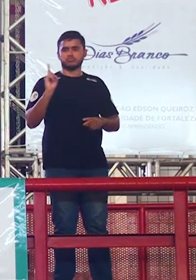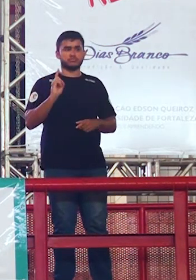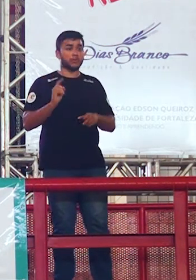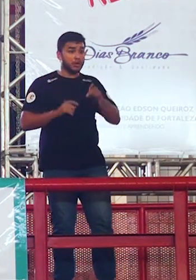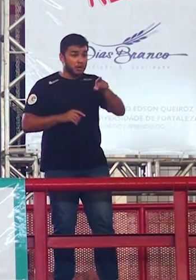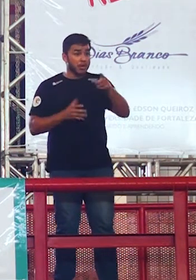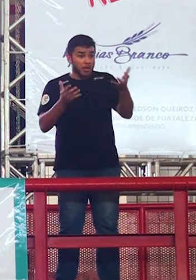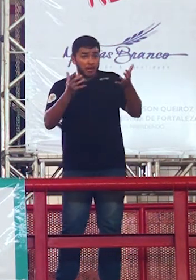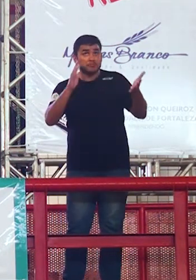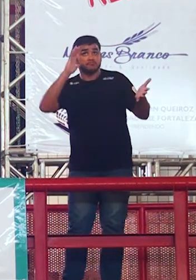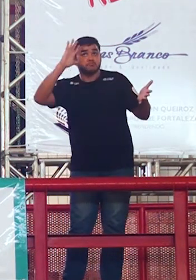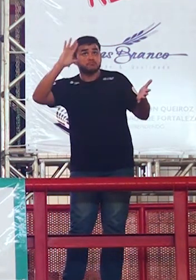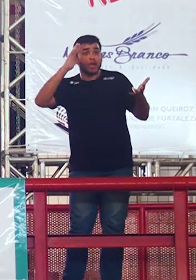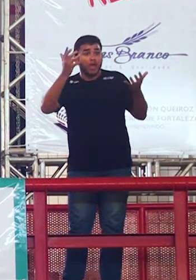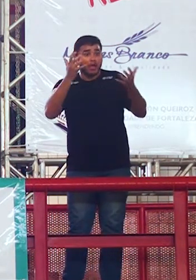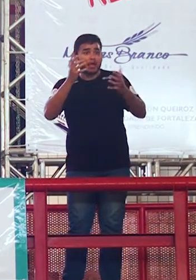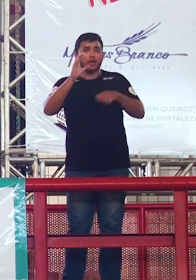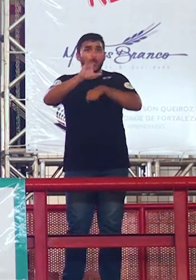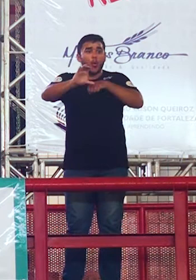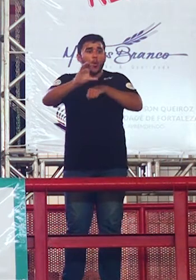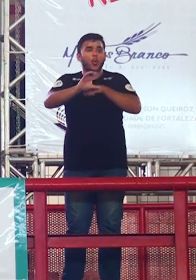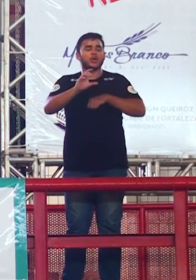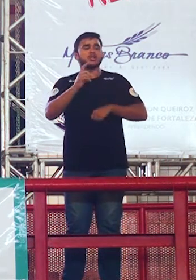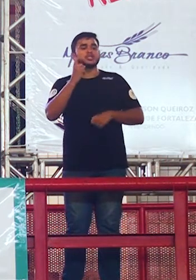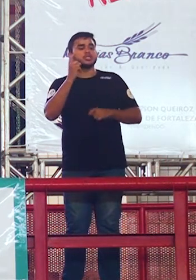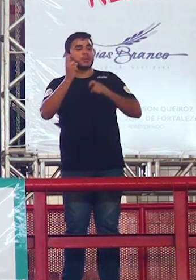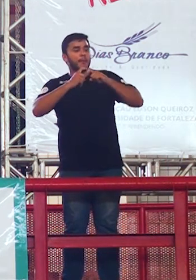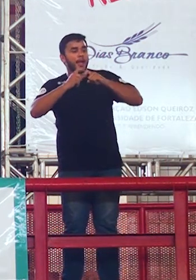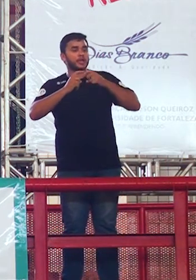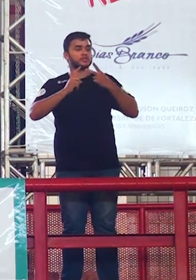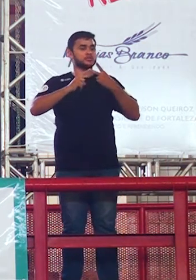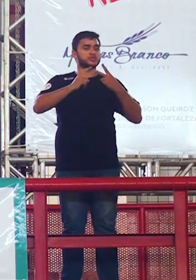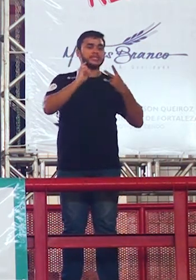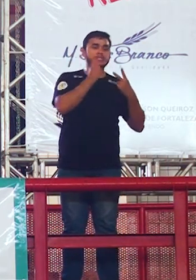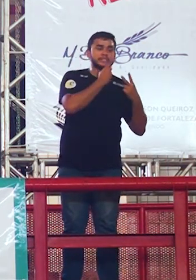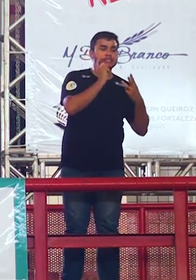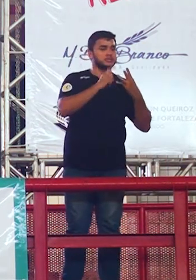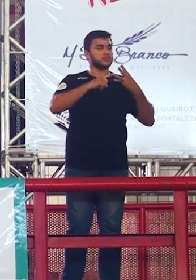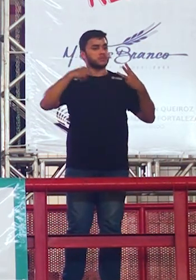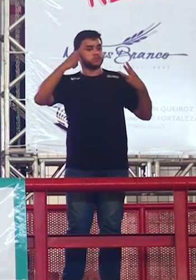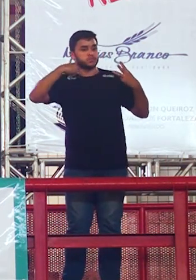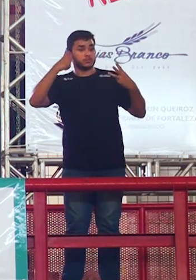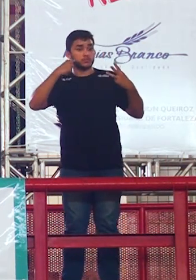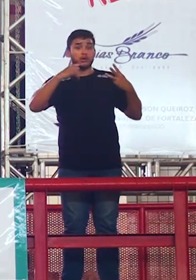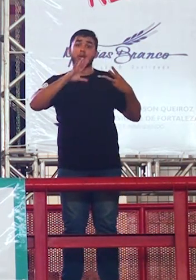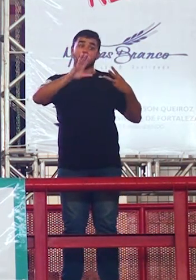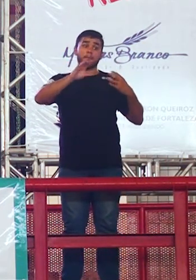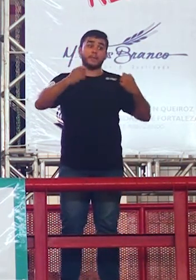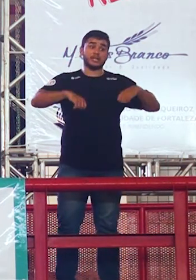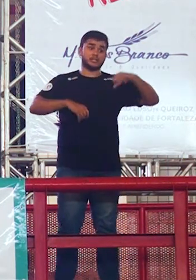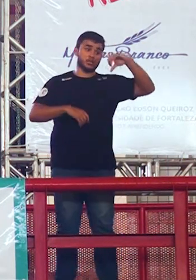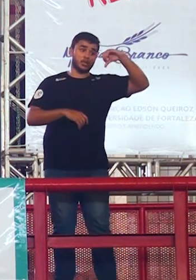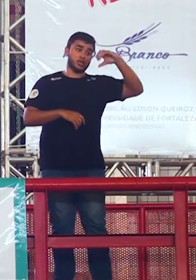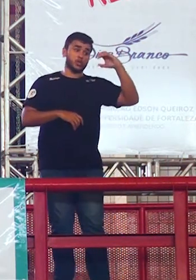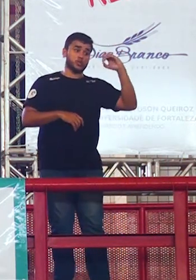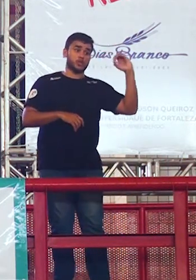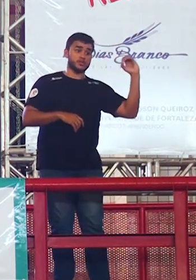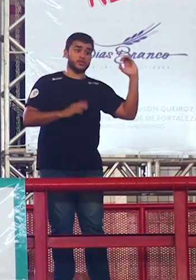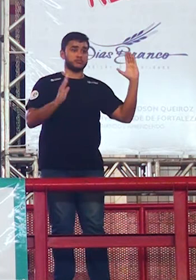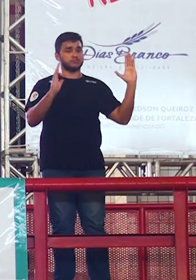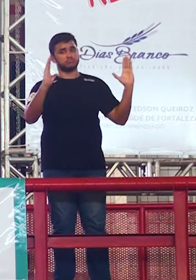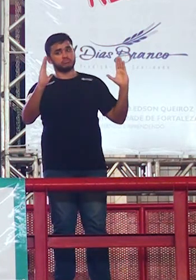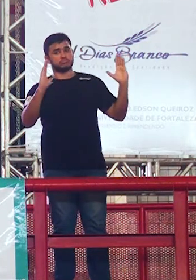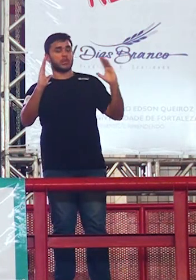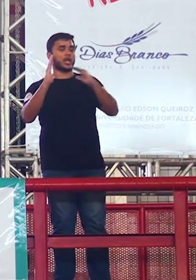medicina direito e odonto tem que estar numa média de segurança que é de 900 a mil pode ser